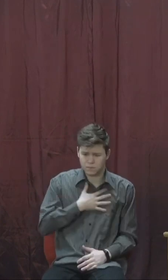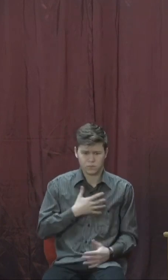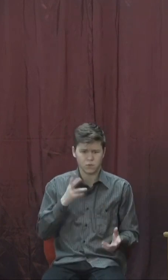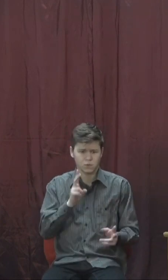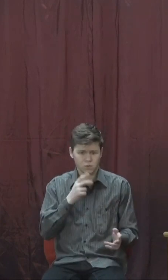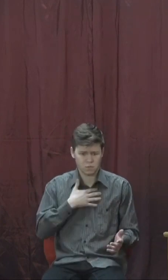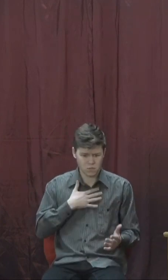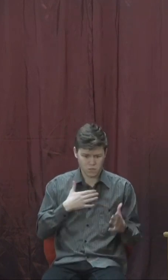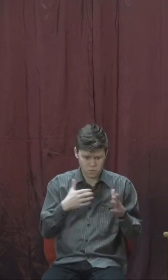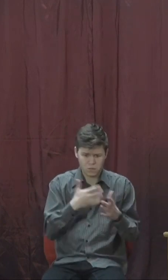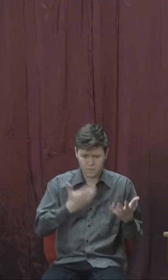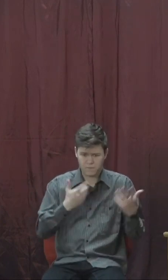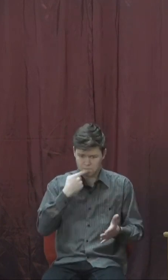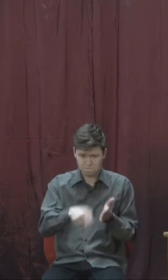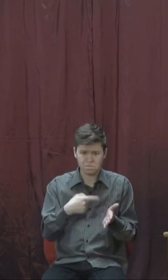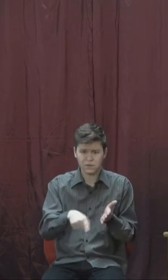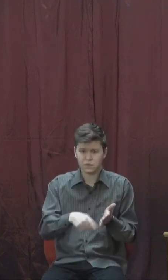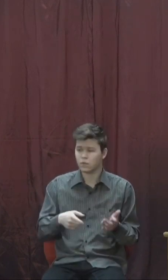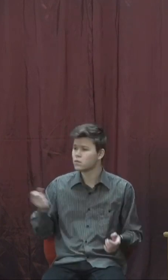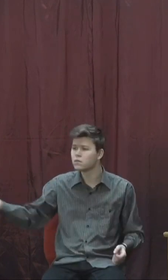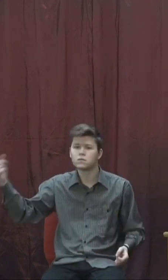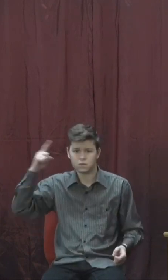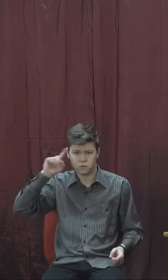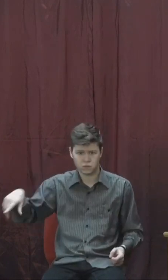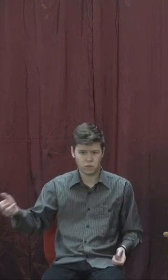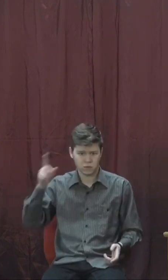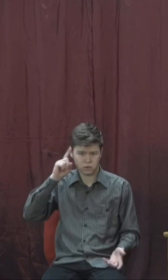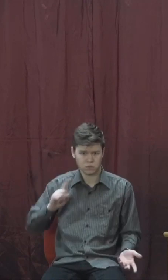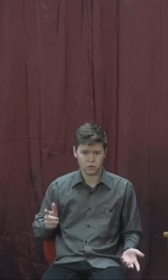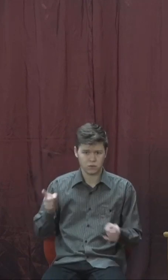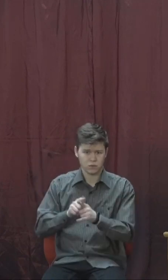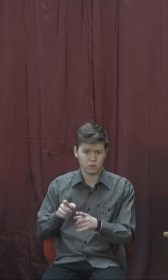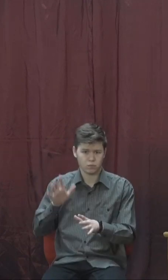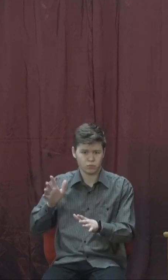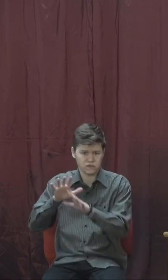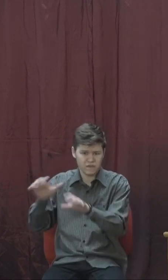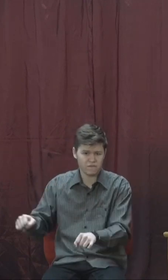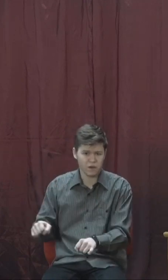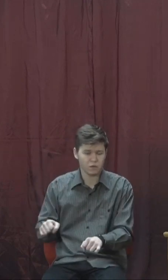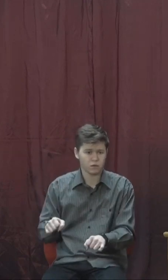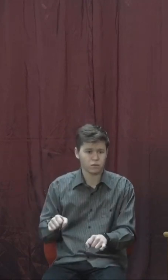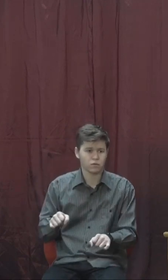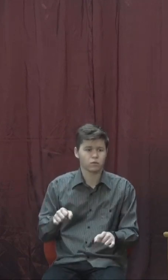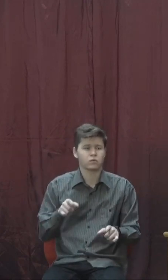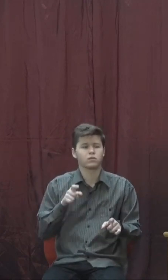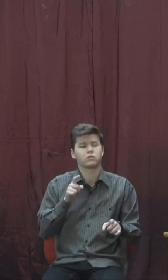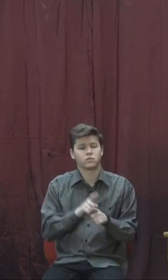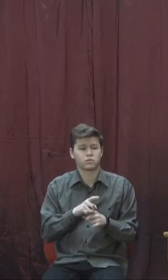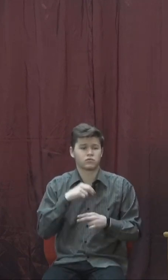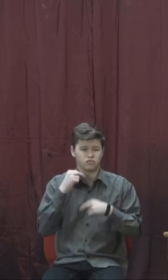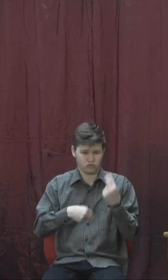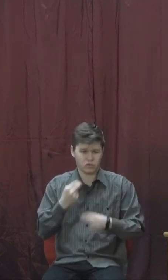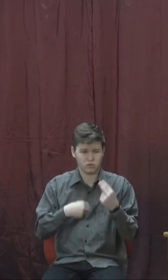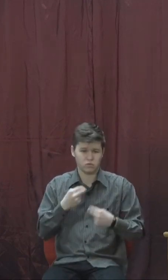хто йому щось радять, вони почали його зраджувати. І він знав, що саме через Ірлесея, через пророка,